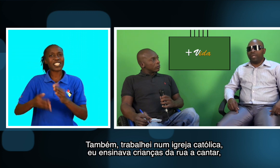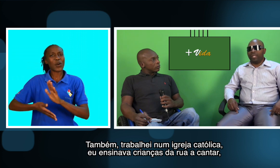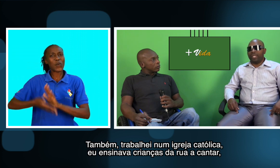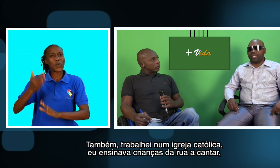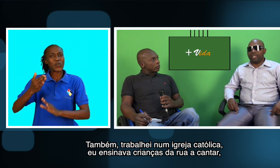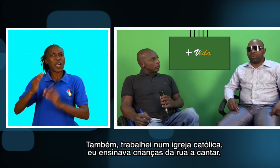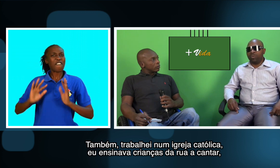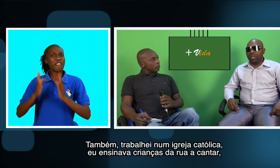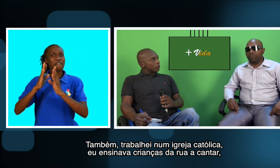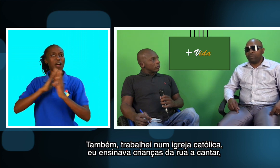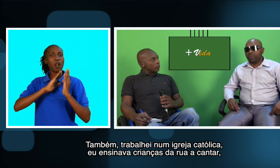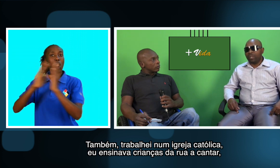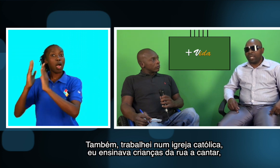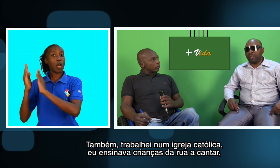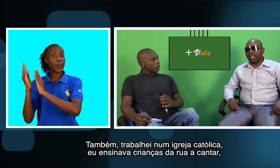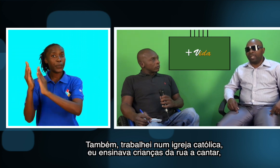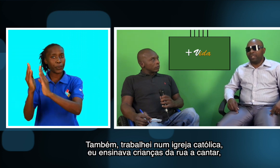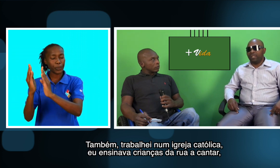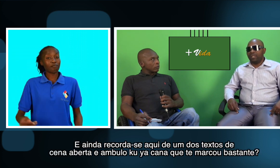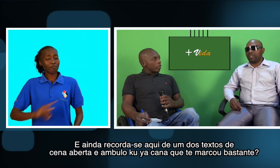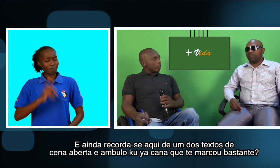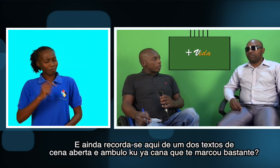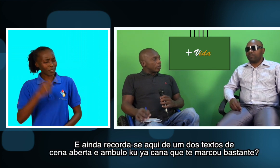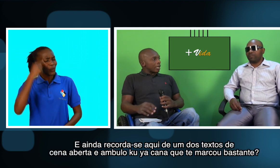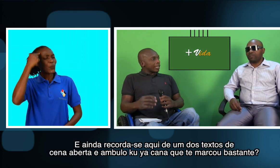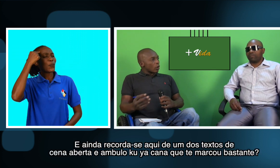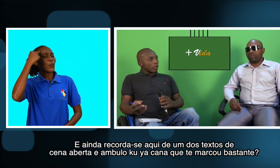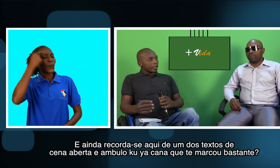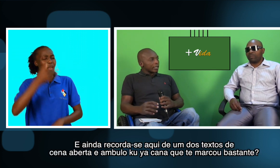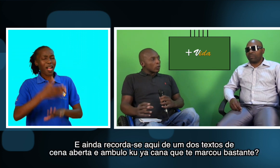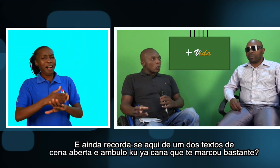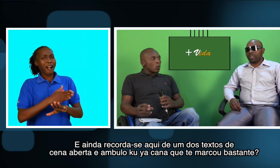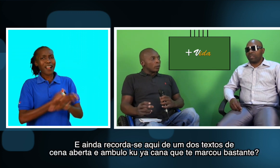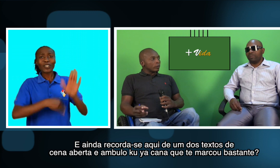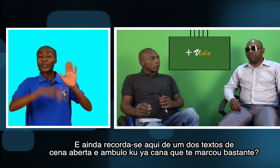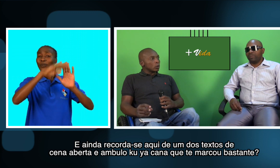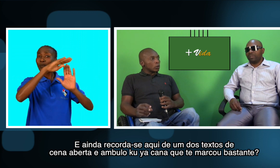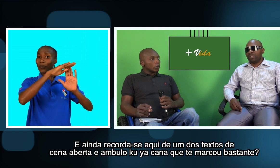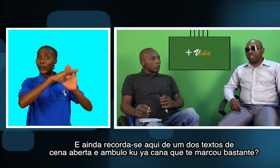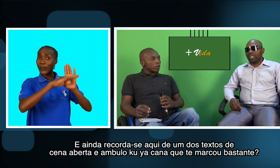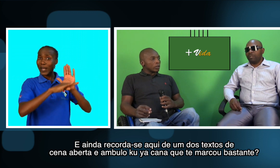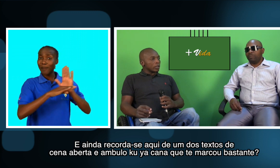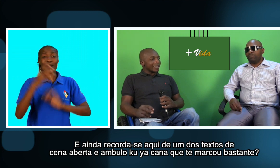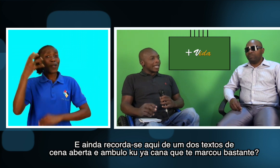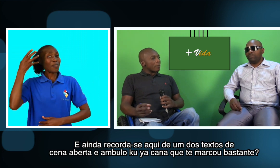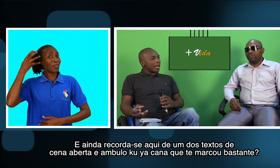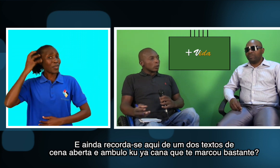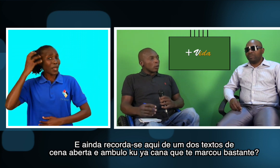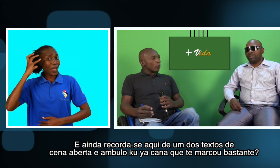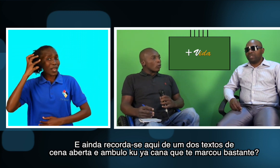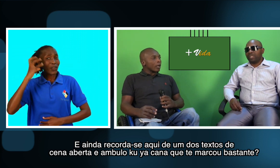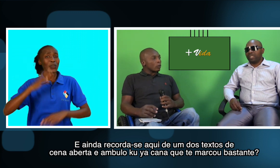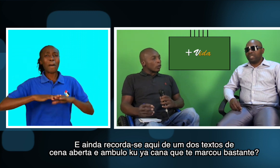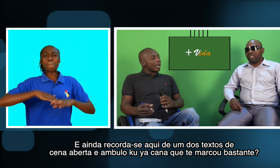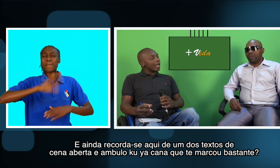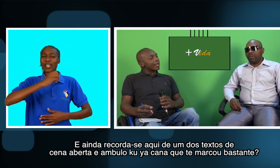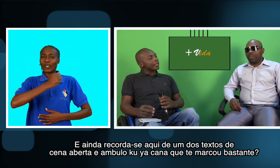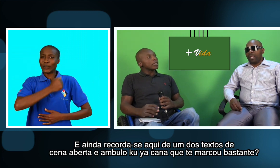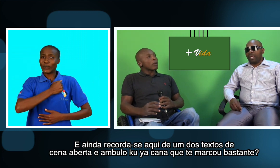crianças da rua a cantar. E, Ander, recordas aqui um de cena aberta, uma barulha que te